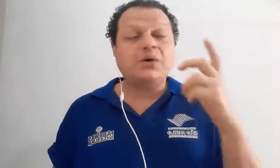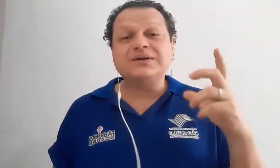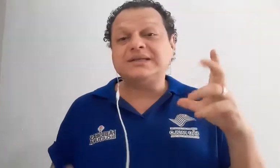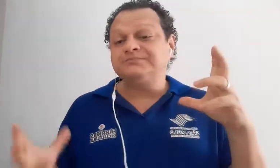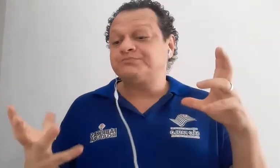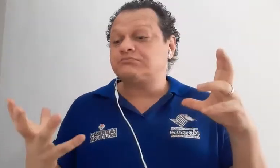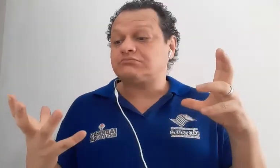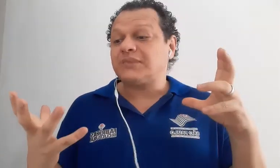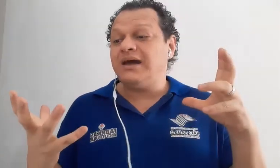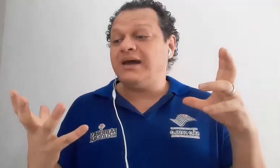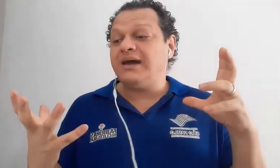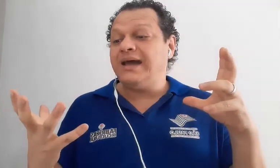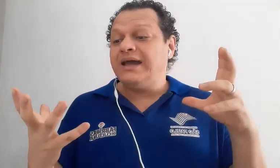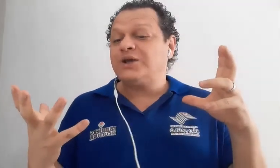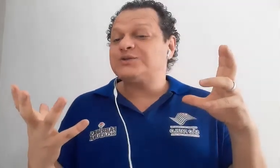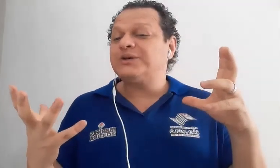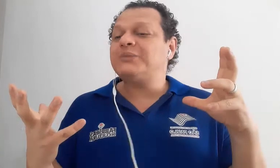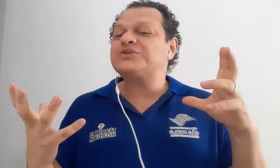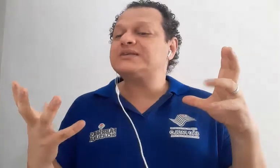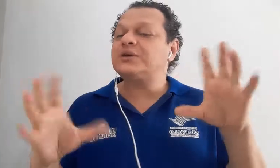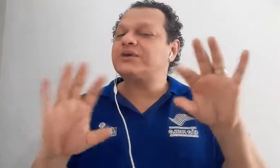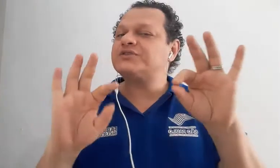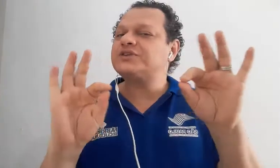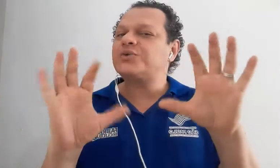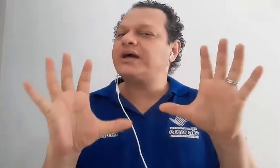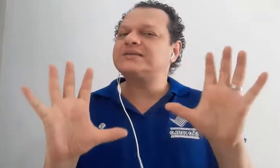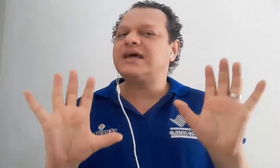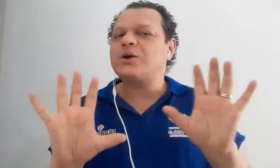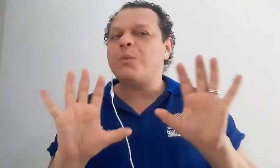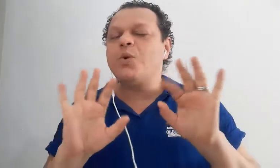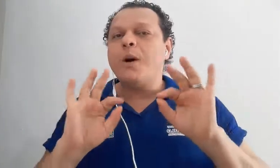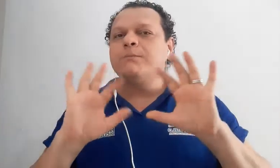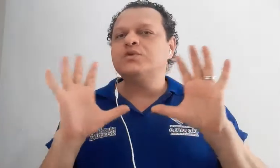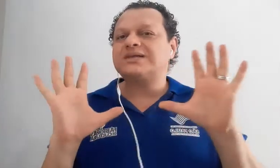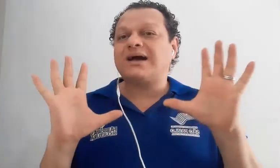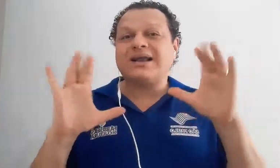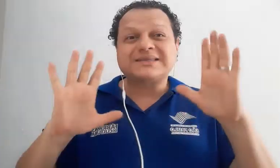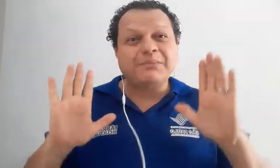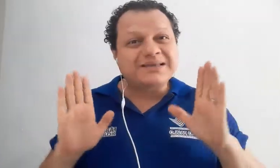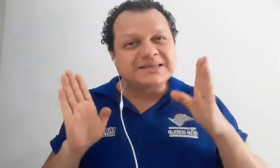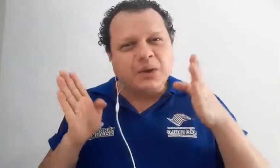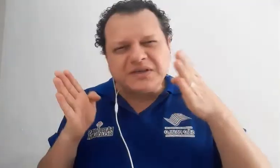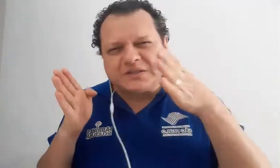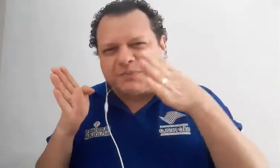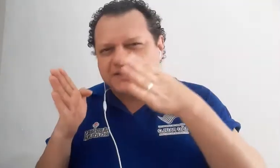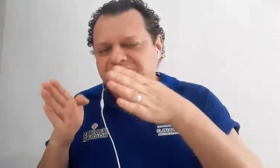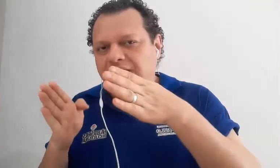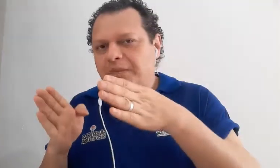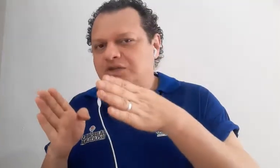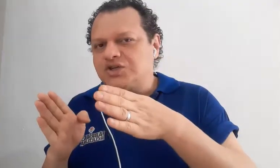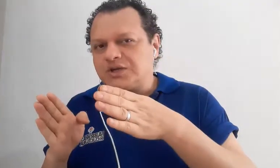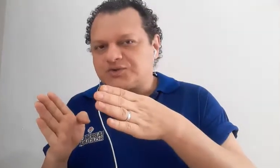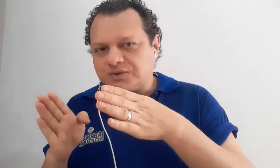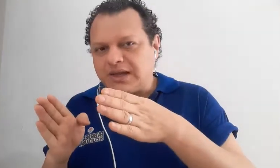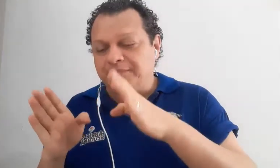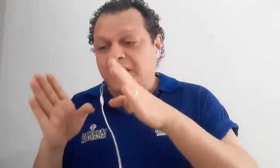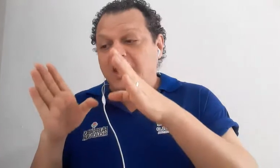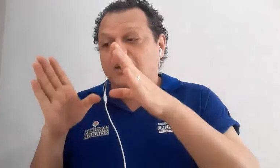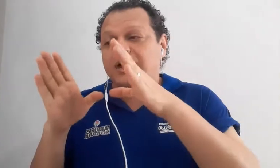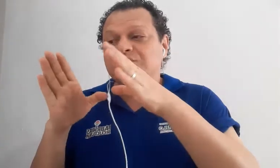coisa que nós podemos dizer o que vocês conhecem aí como música clássica, mas não especificamente isso, tá? Eu quero